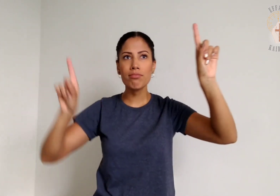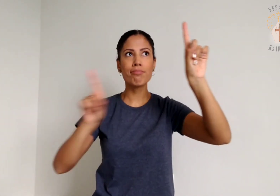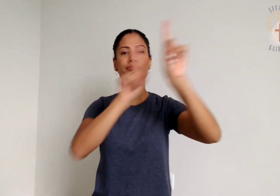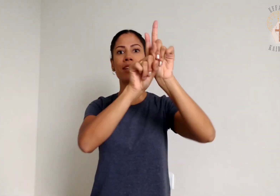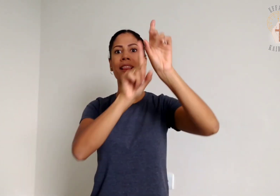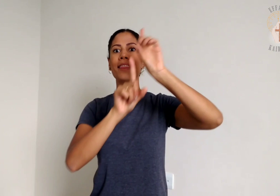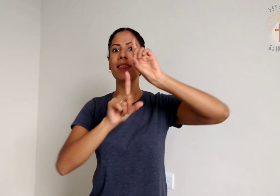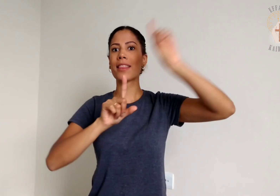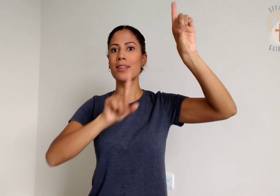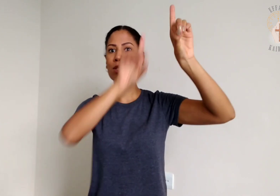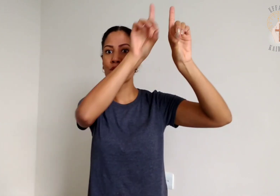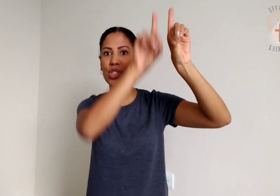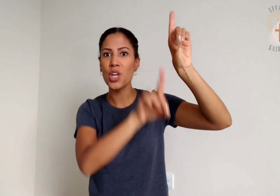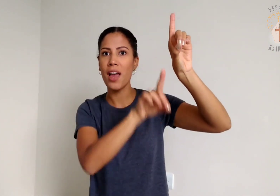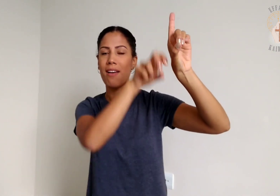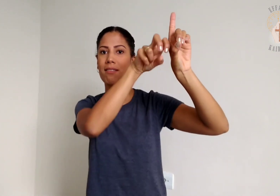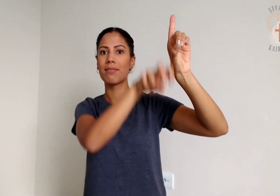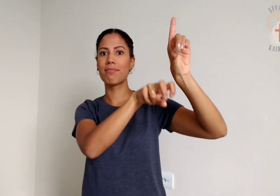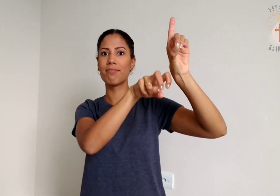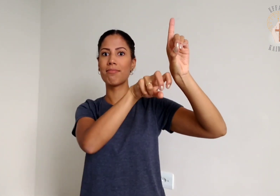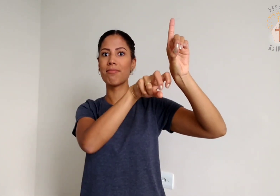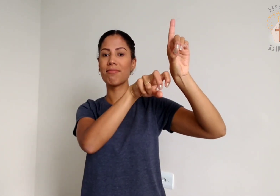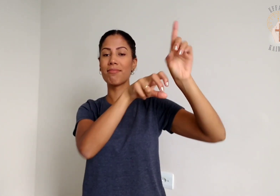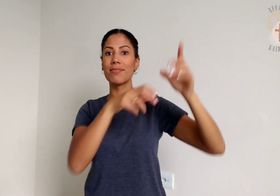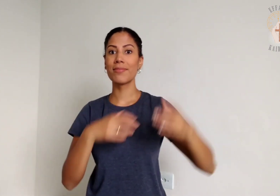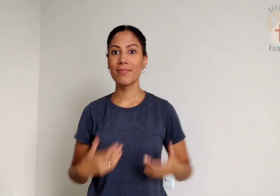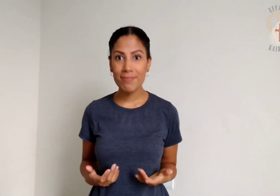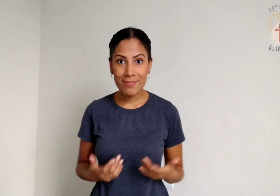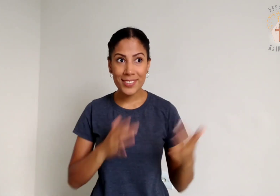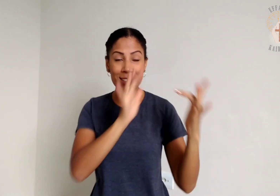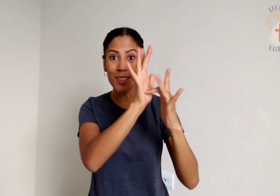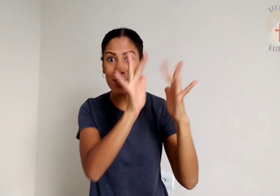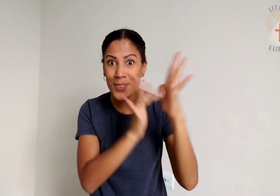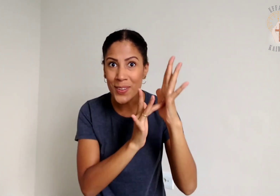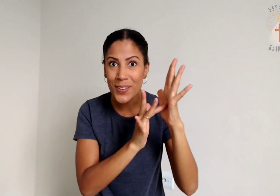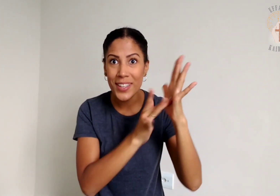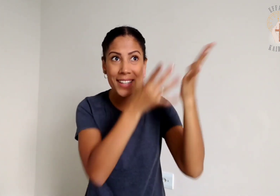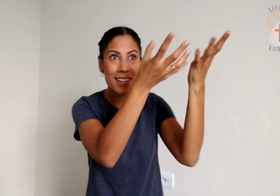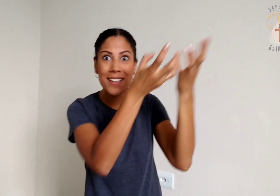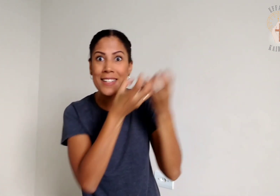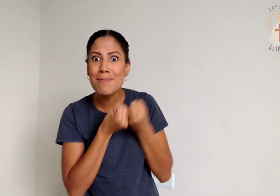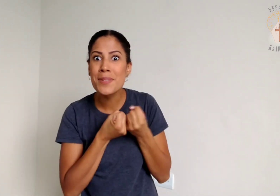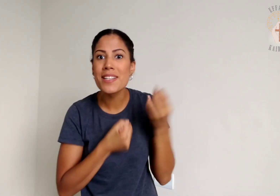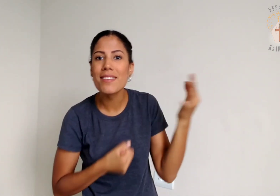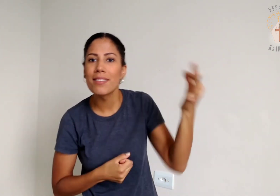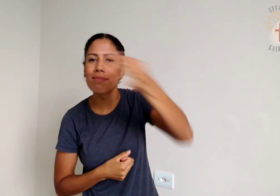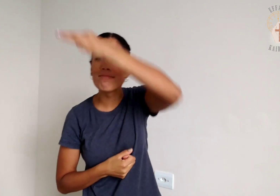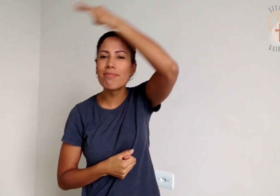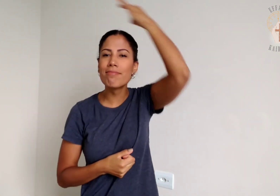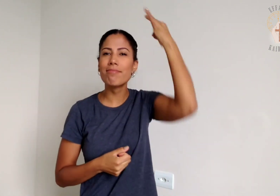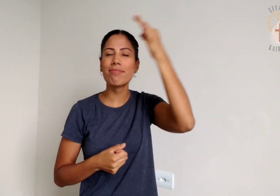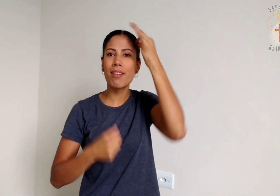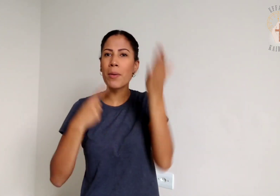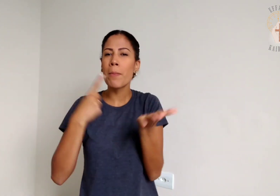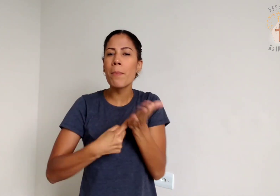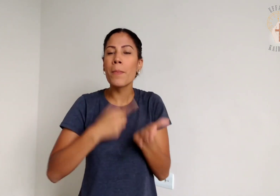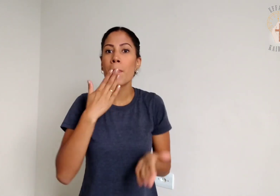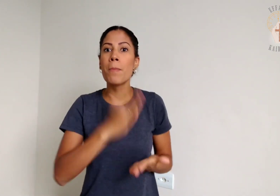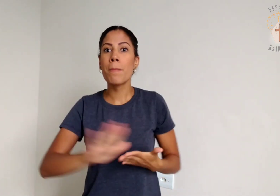exaltado pela direita de Deus, Jesus recebeu o Espírito Santo que